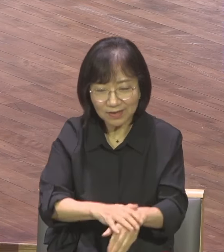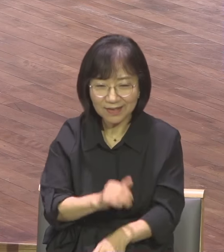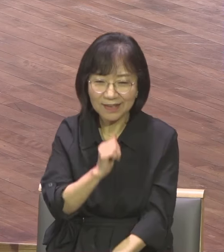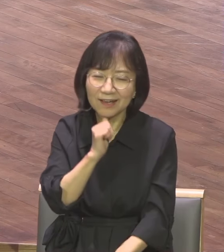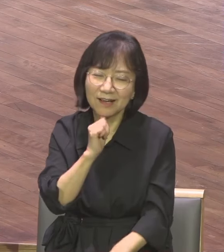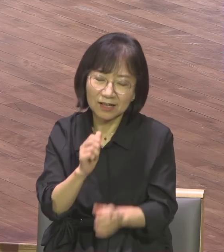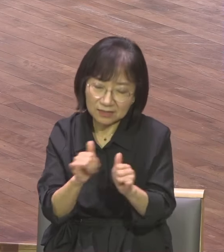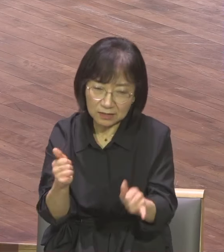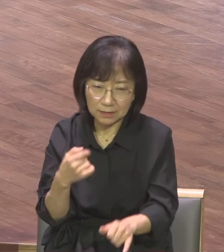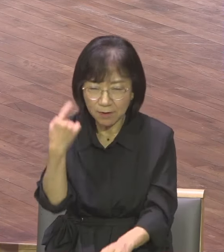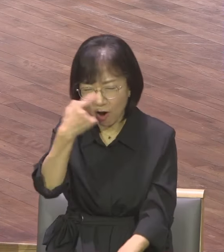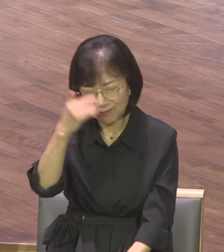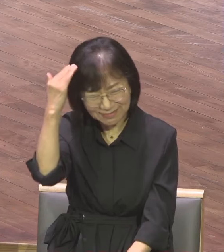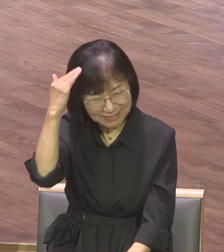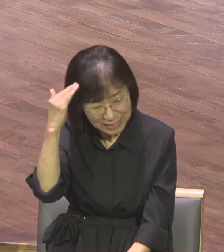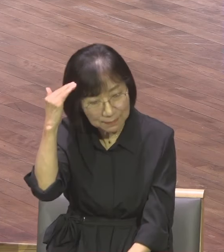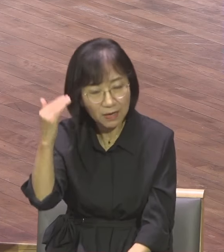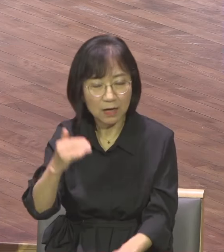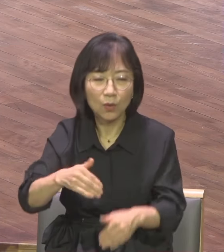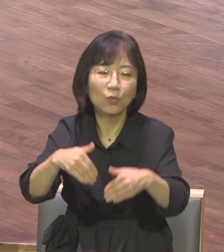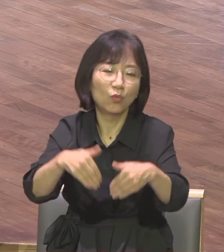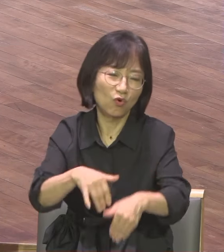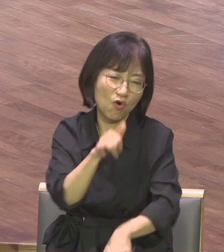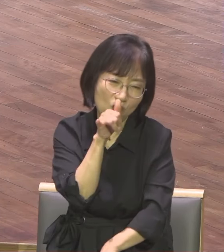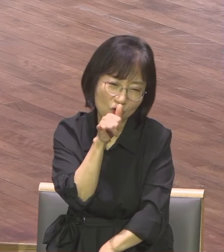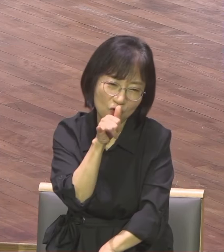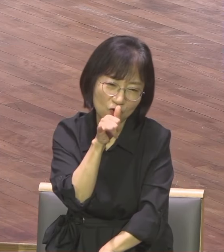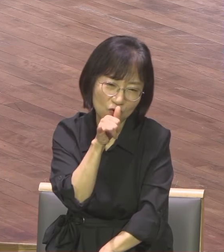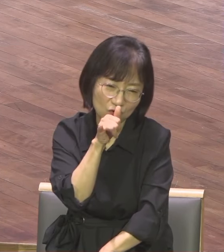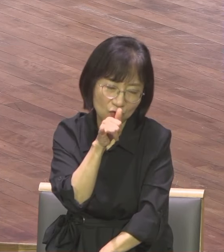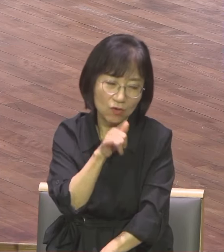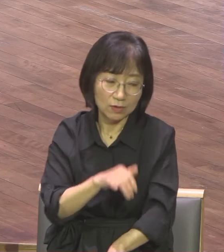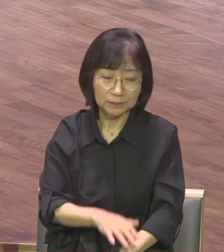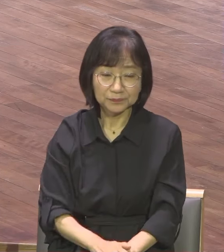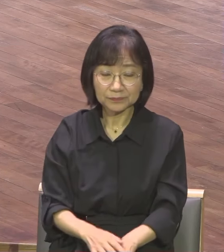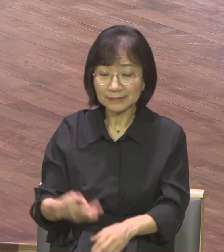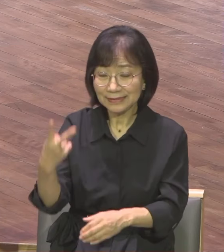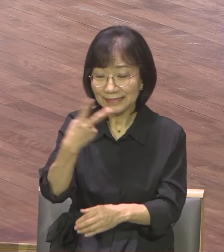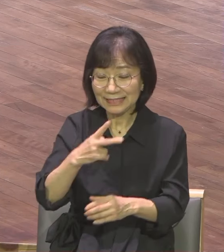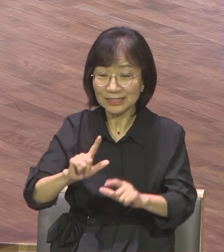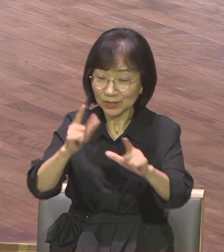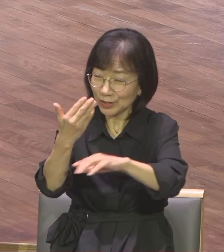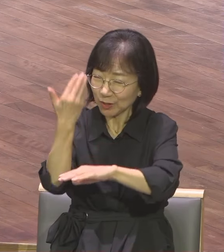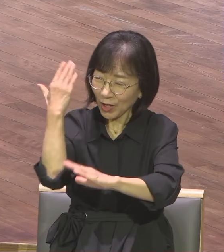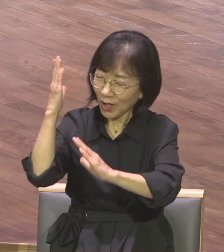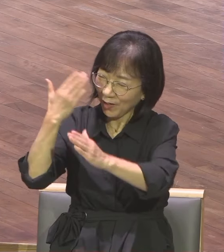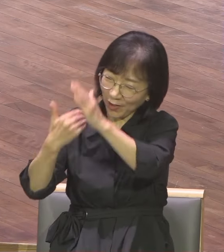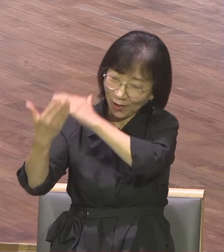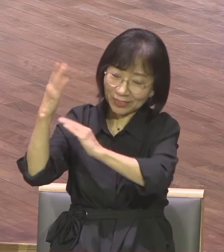노예도 있었습니다 여러분 2000년 전에 노예는 사람이 아닙니다 짐승이에요